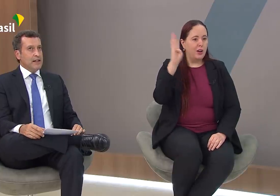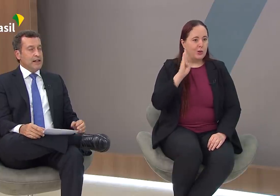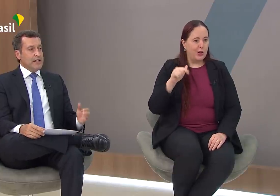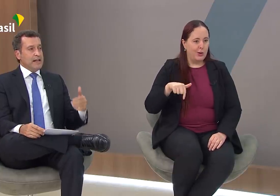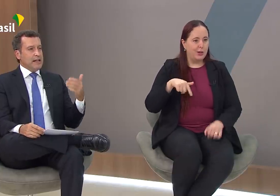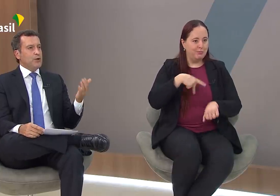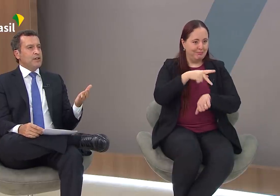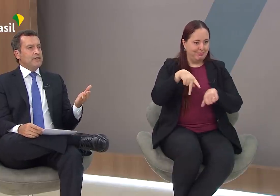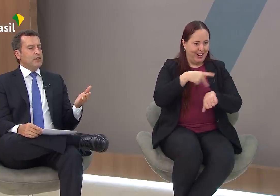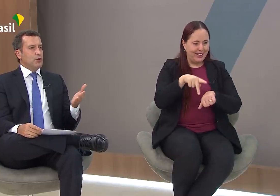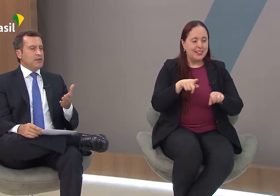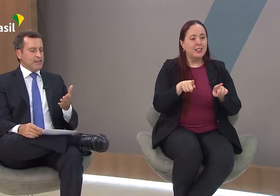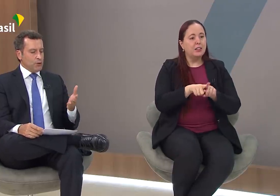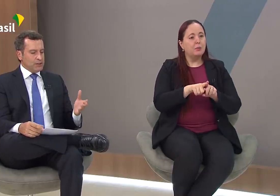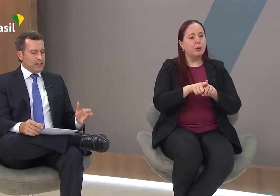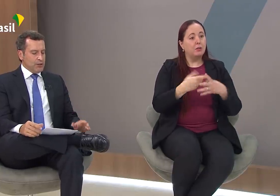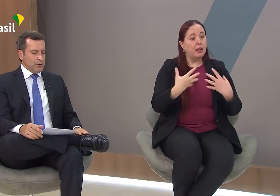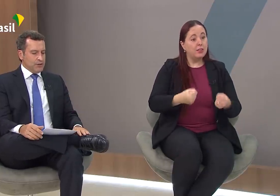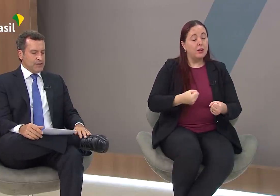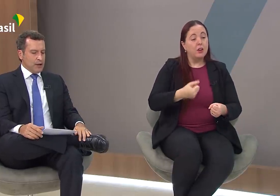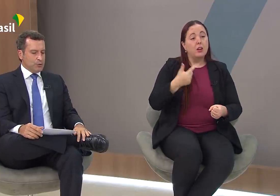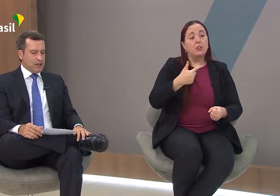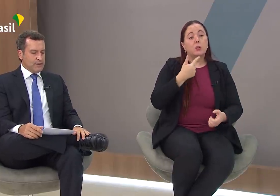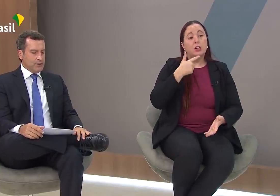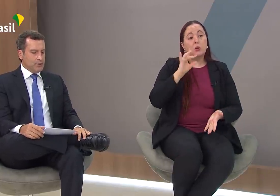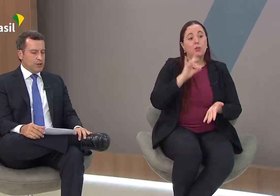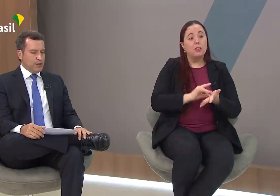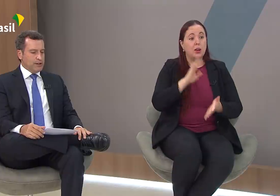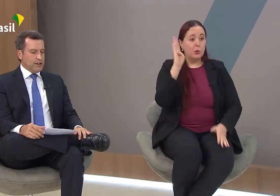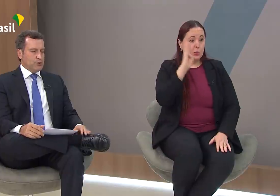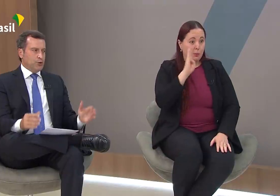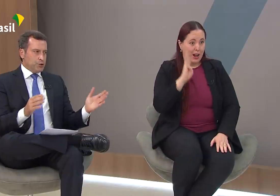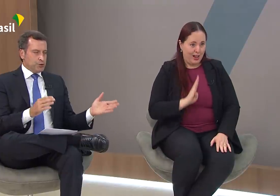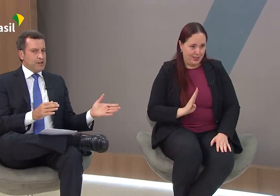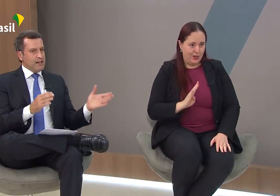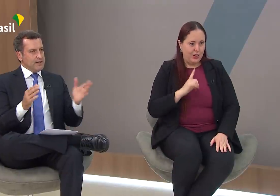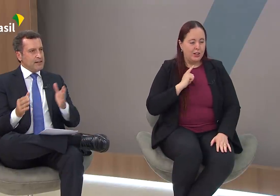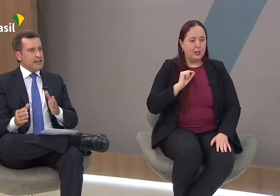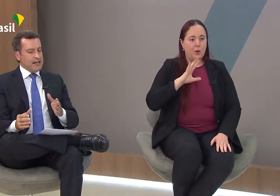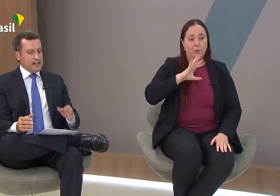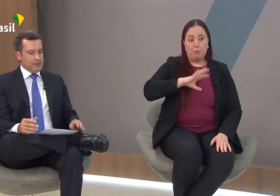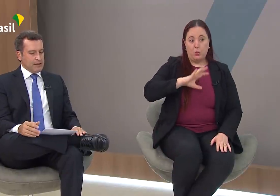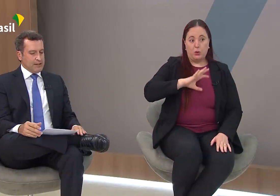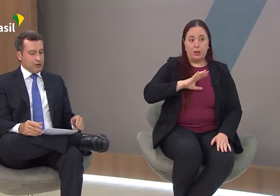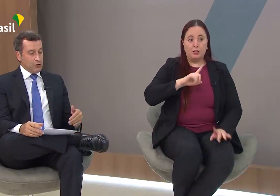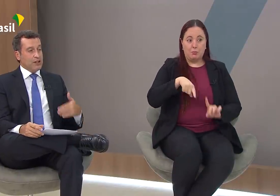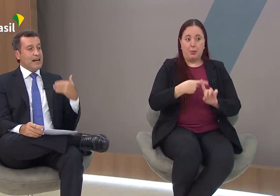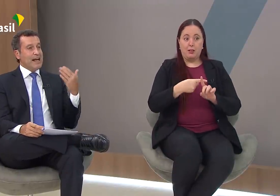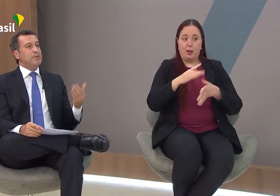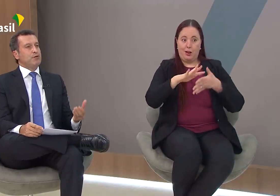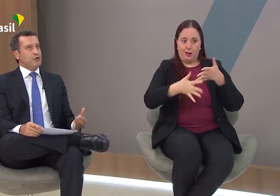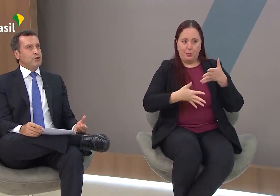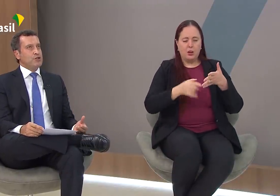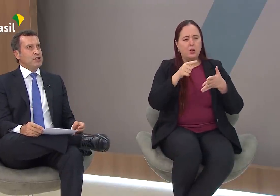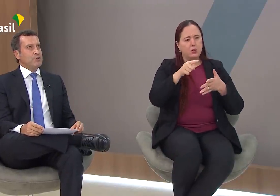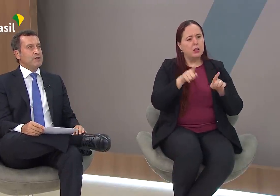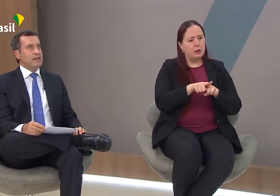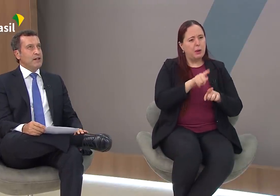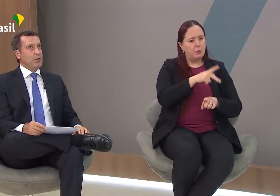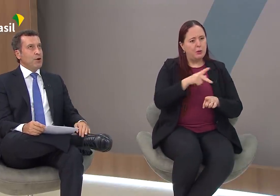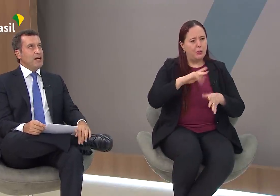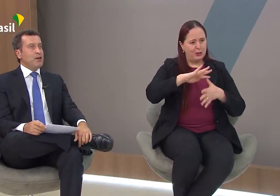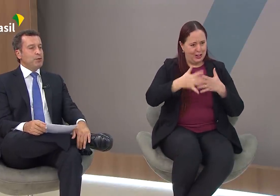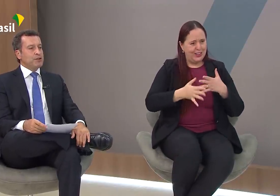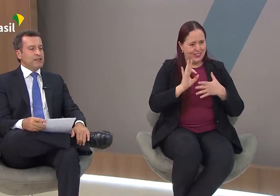país. E ela é reconhecida como a segunda língua oficial do Brasil, tendo o português e a Libras. E a senhora é professora de